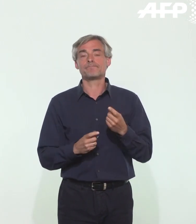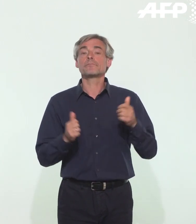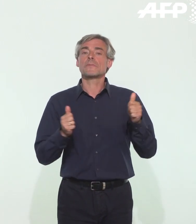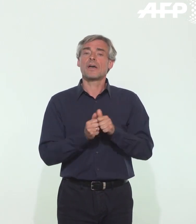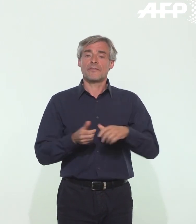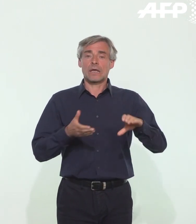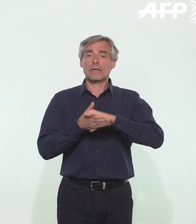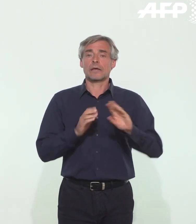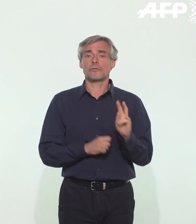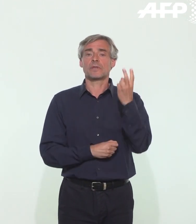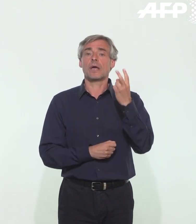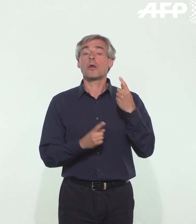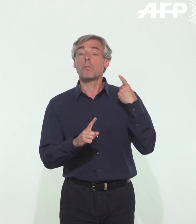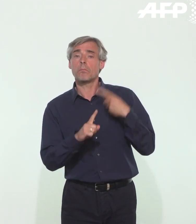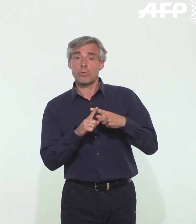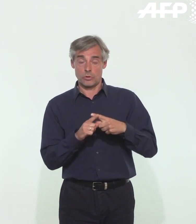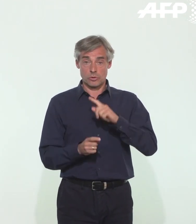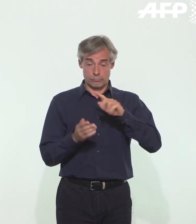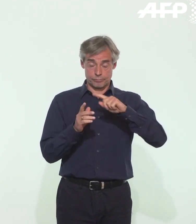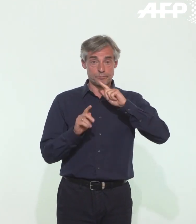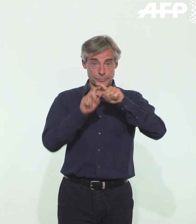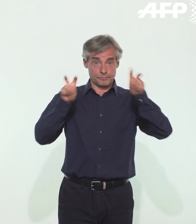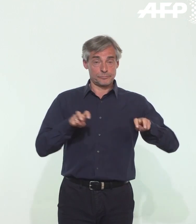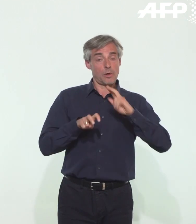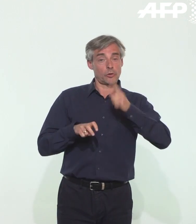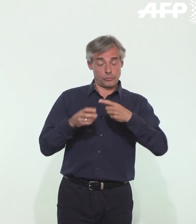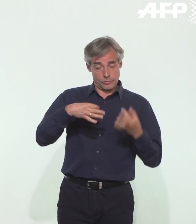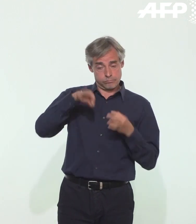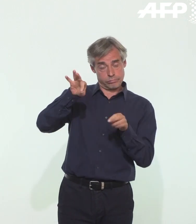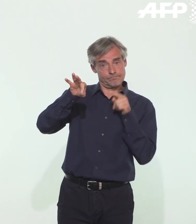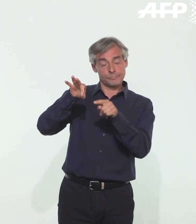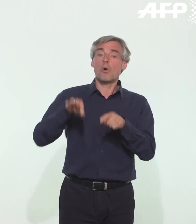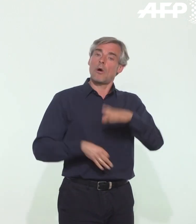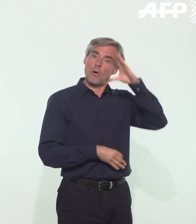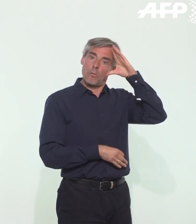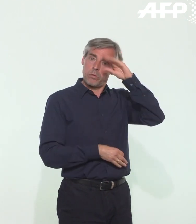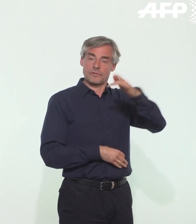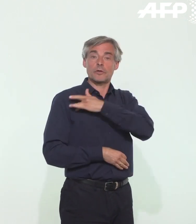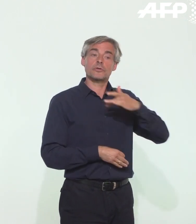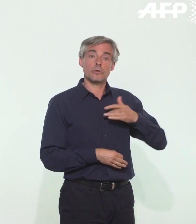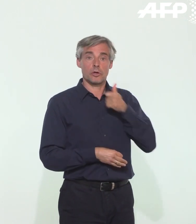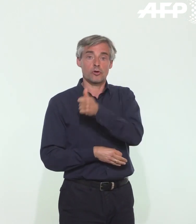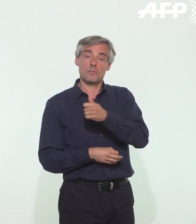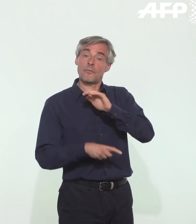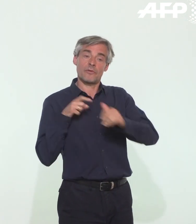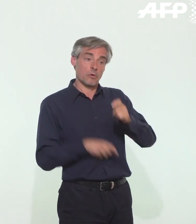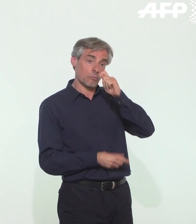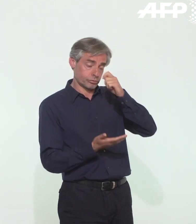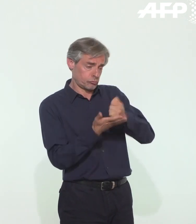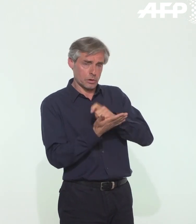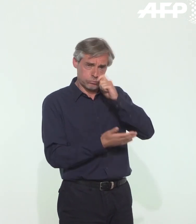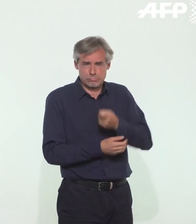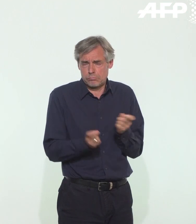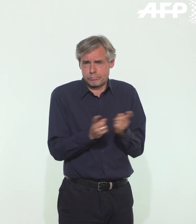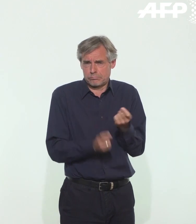votre carte vitale et avec votre prescription. Un professionnel de santé réalisera alors le test qui prend quelques